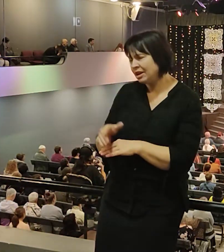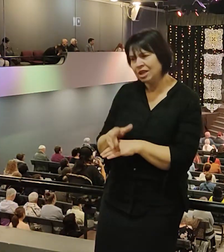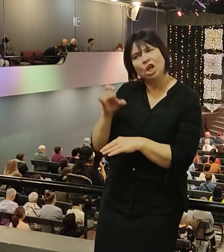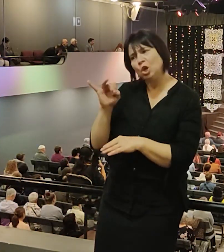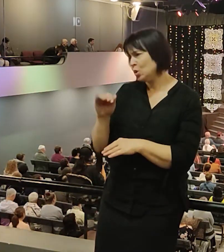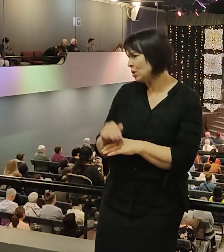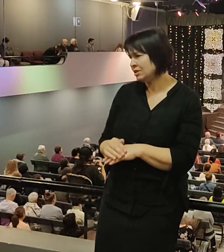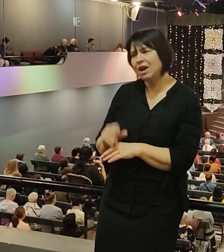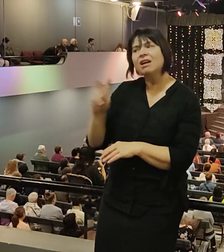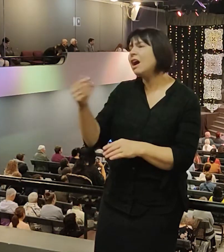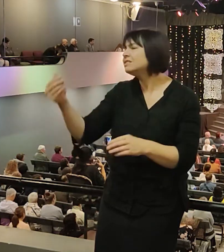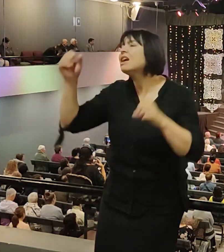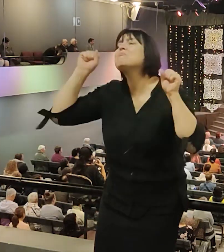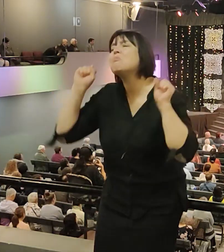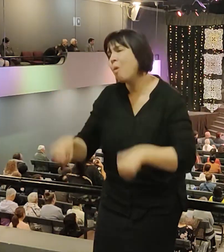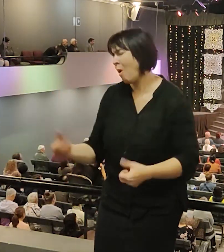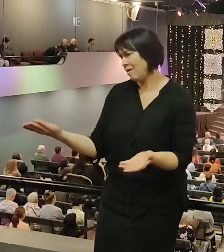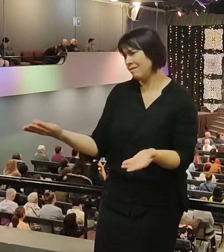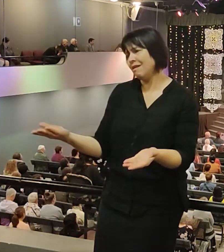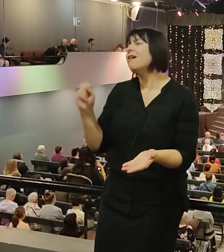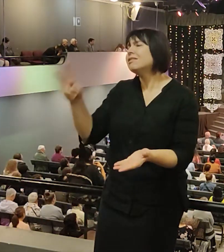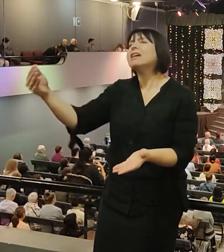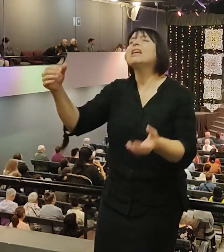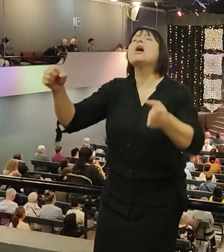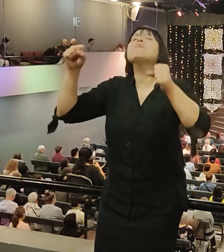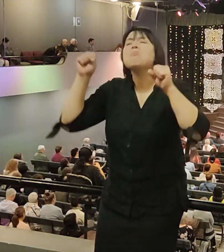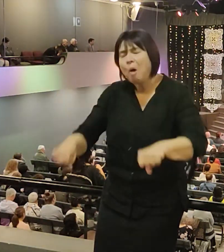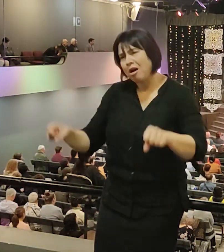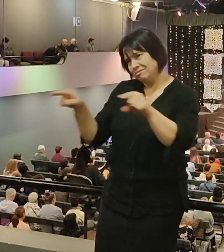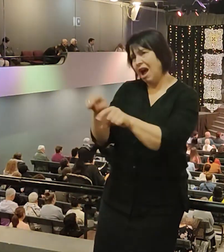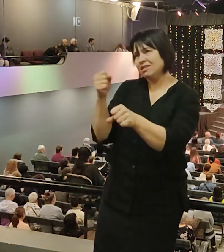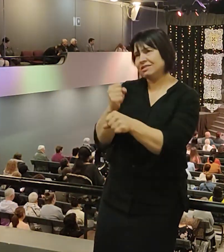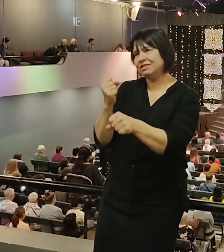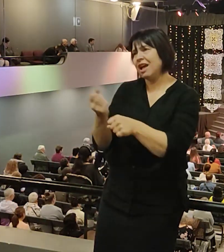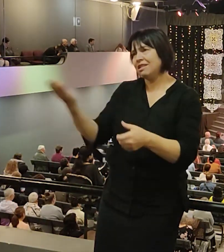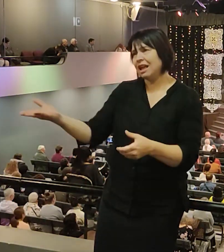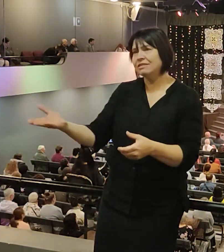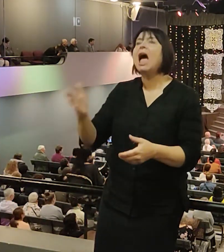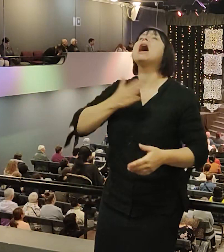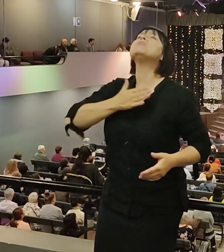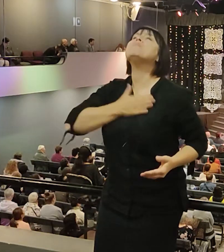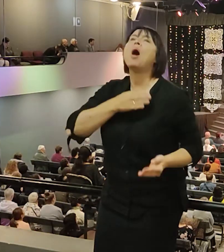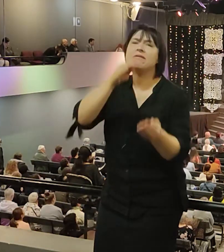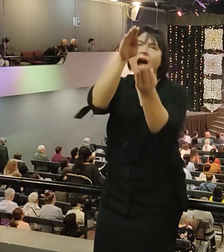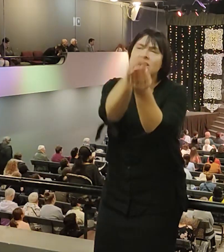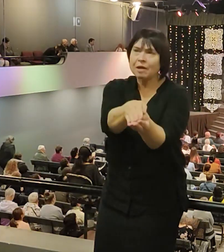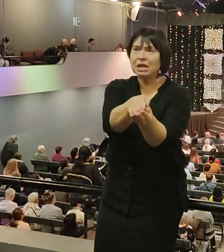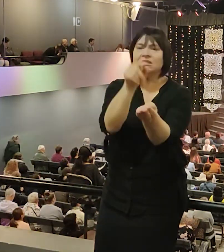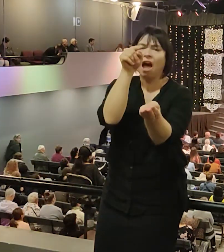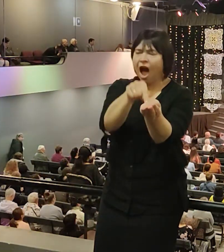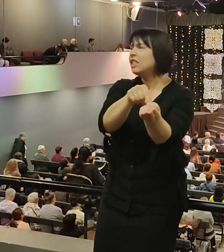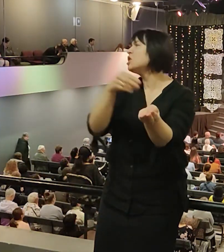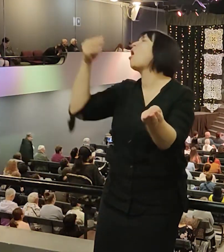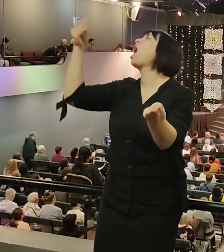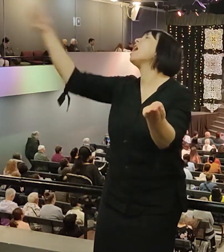Иосиф, как ты мог? Как ты мог это сделать? Это наша гробница, а ты ее отдал.